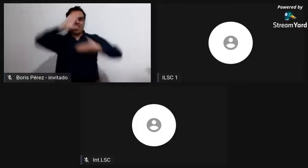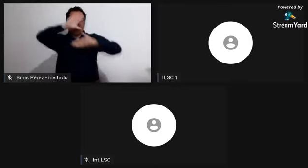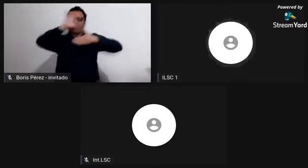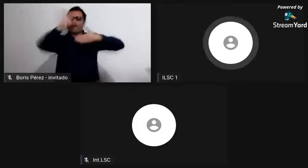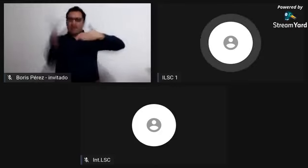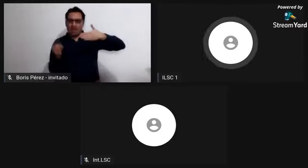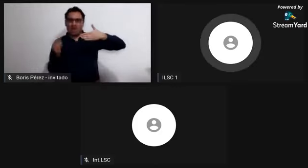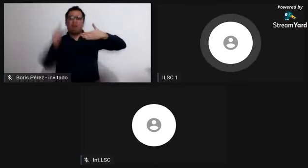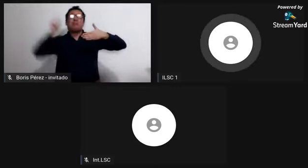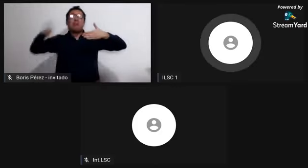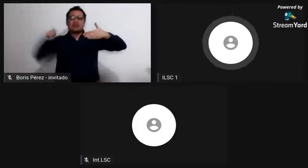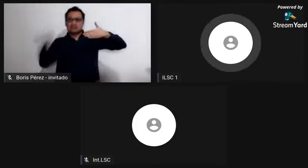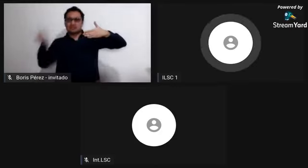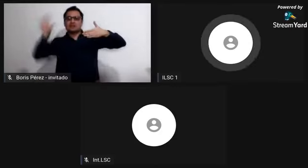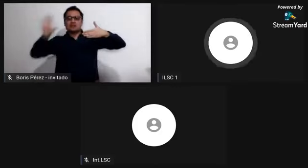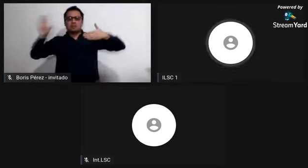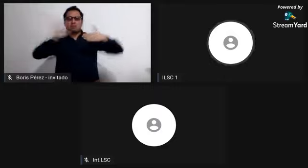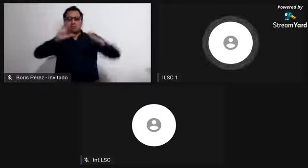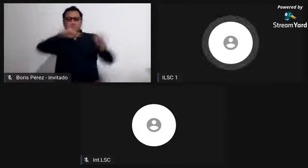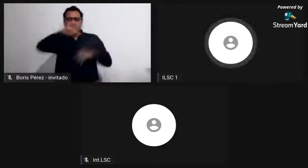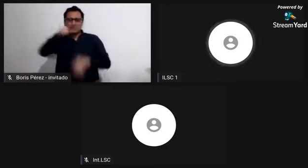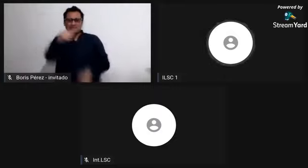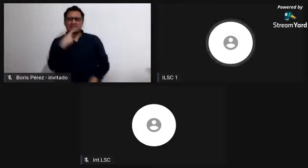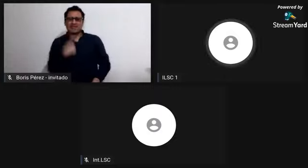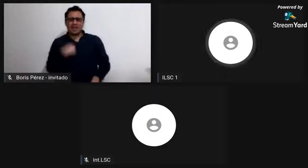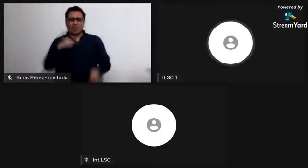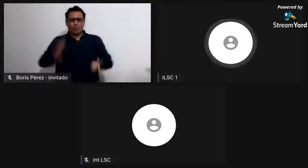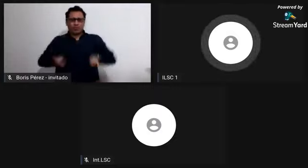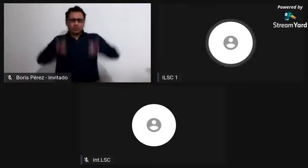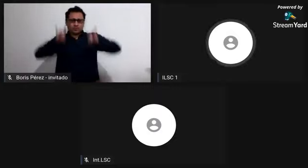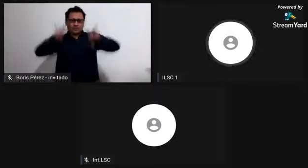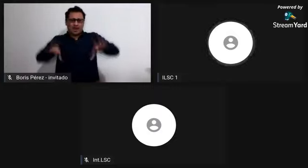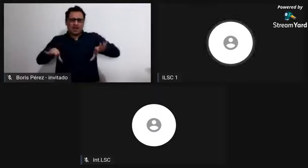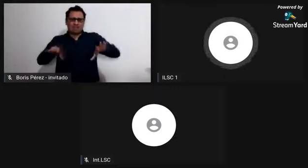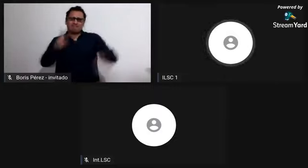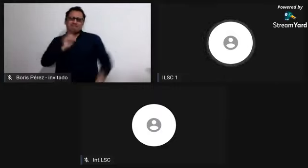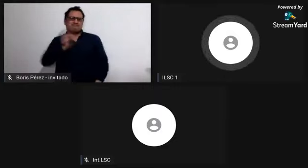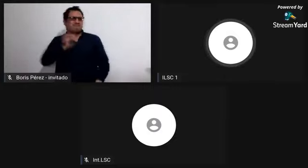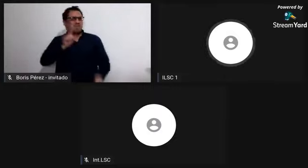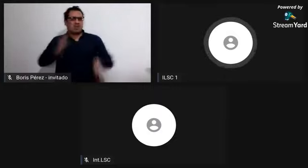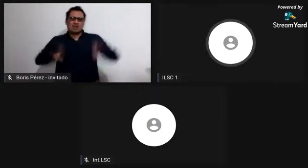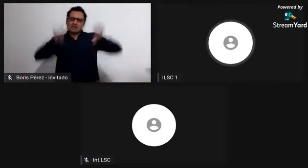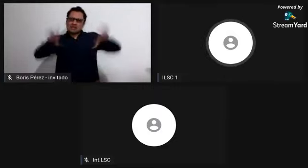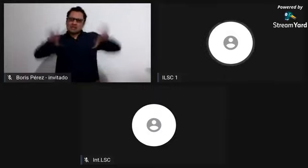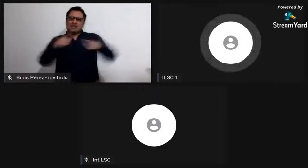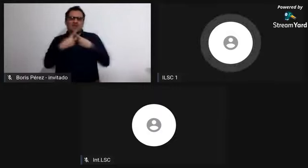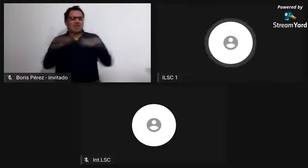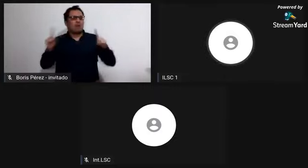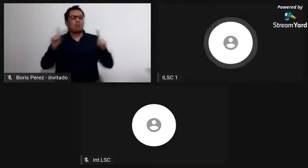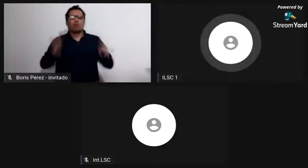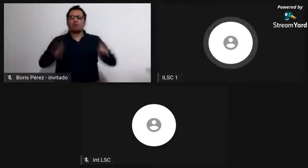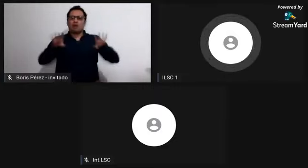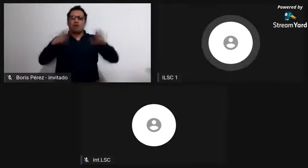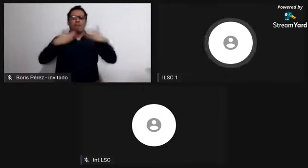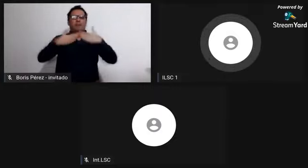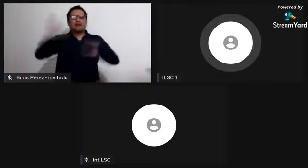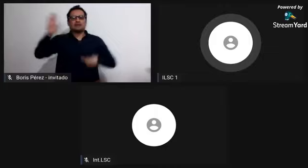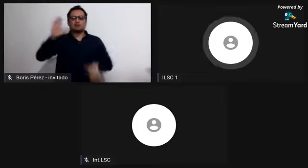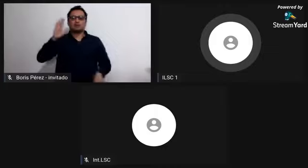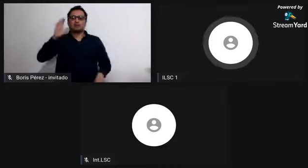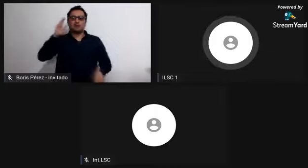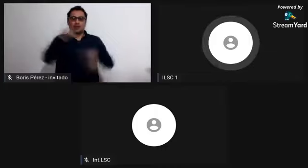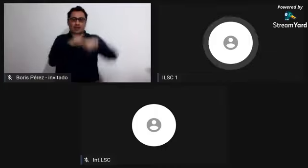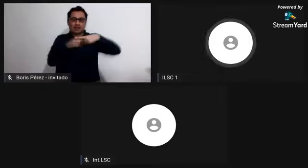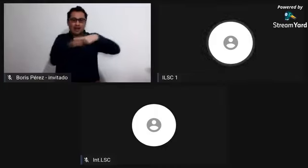Y es por ello que hoy muchos de ellos que están ubicados en Haití fueron traídos especialmente de Francia